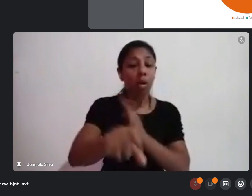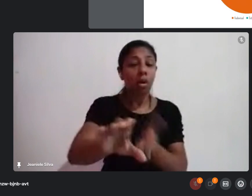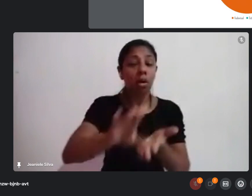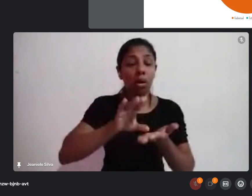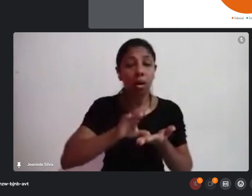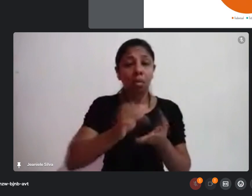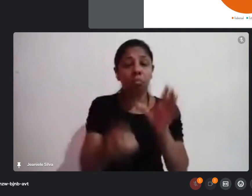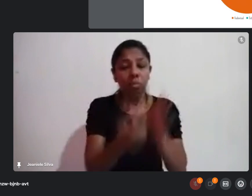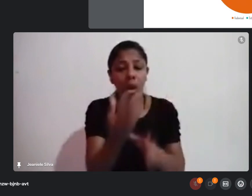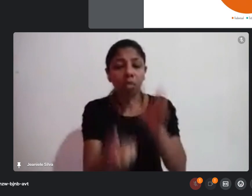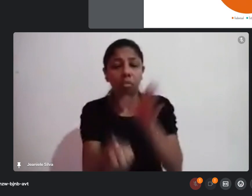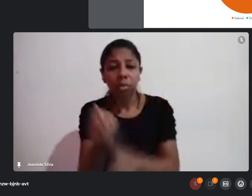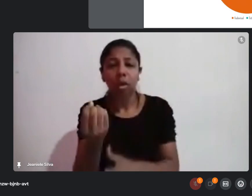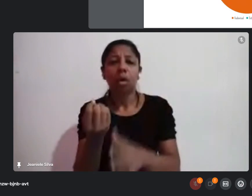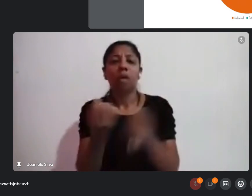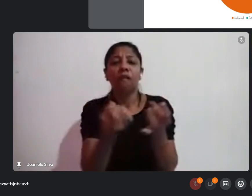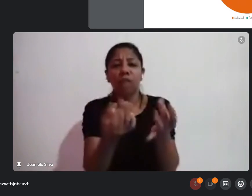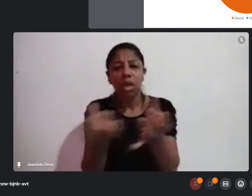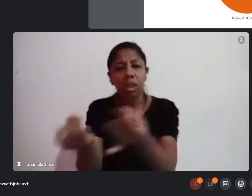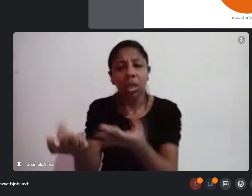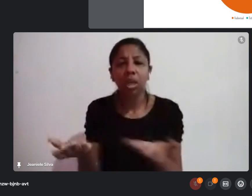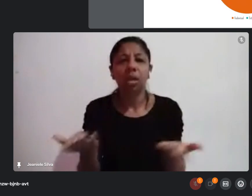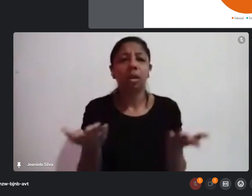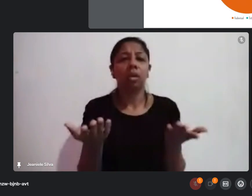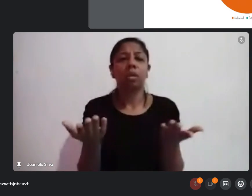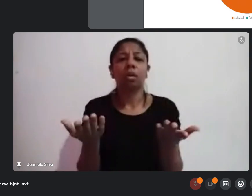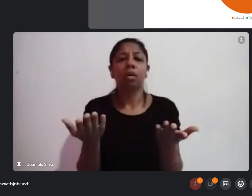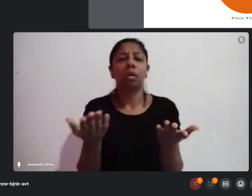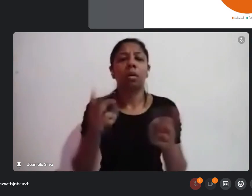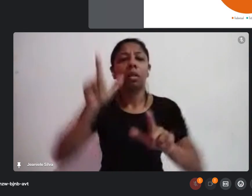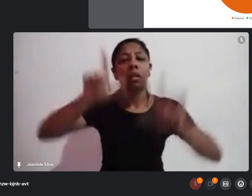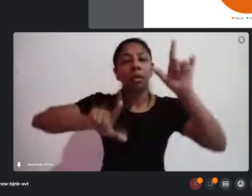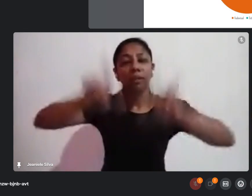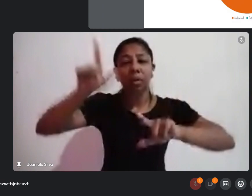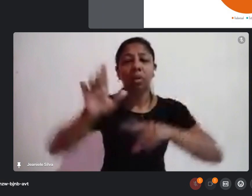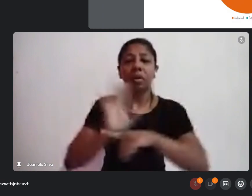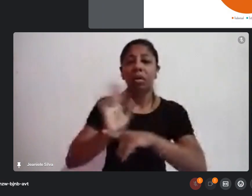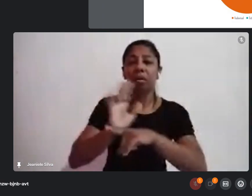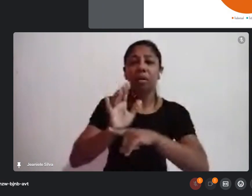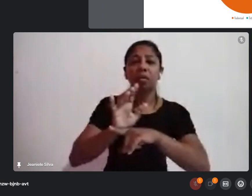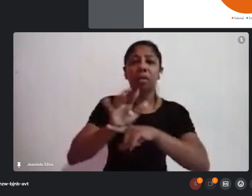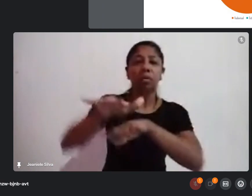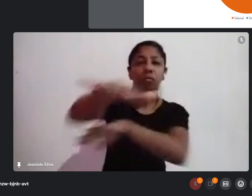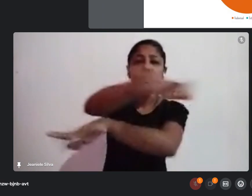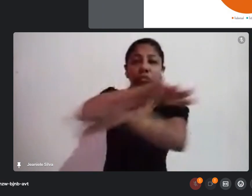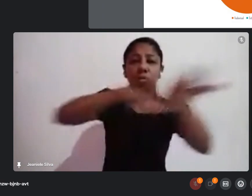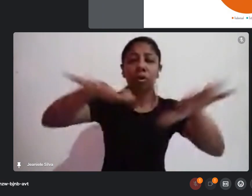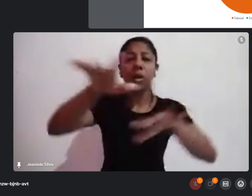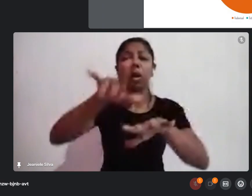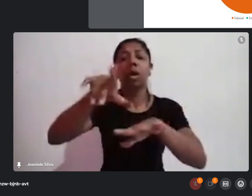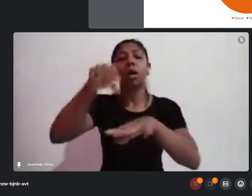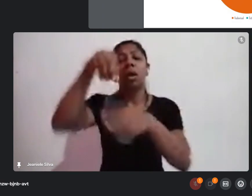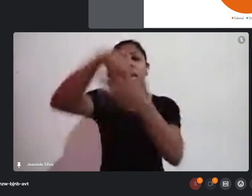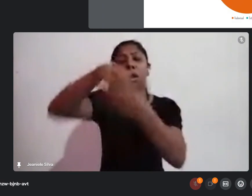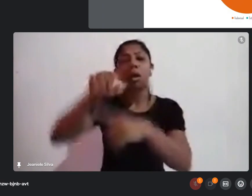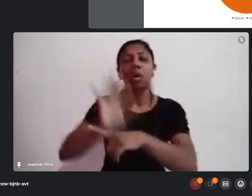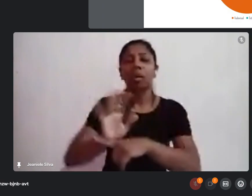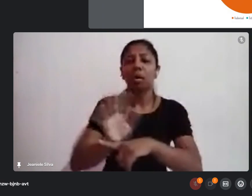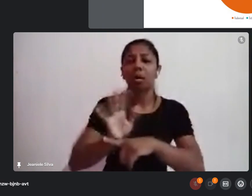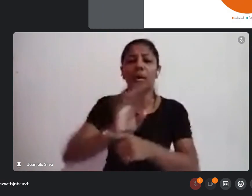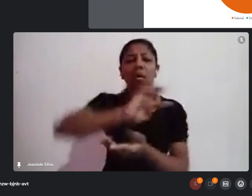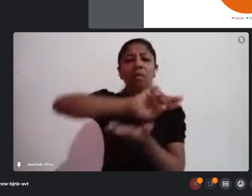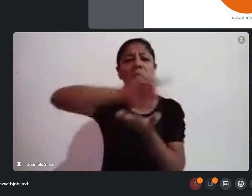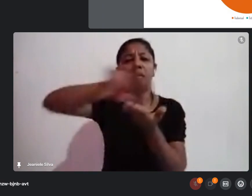que são vendidas para TVs, filmes que circulam no cinema, diversas questões do